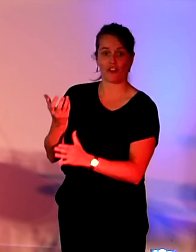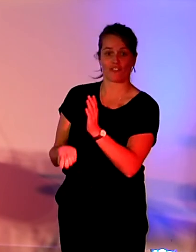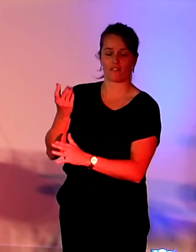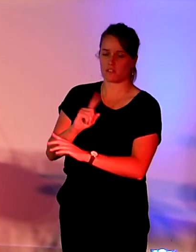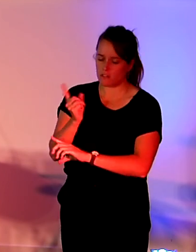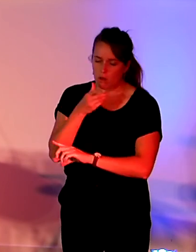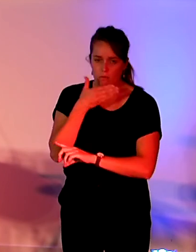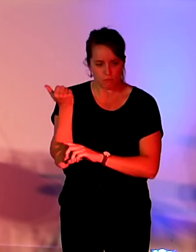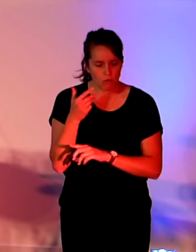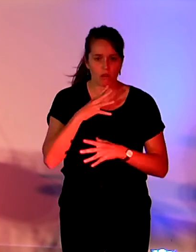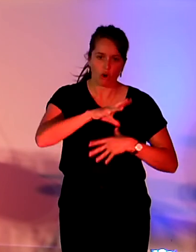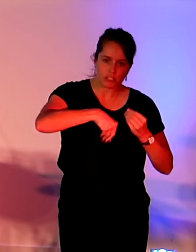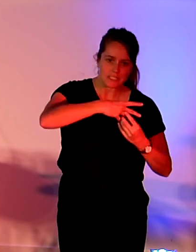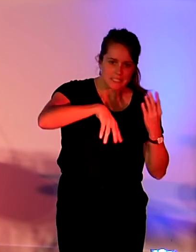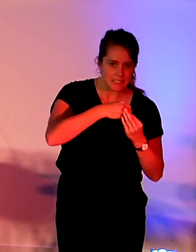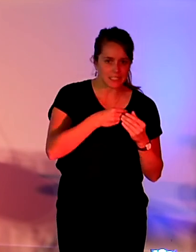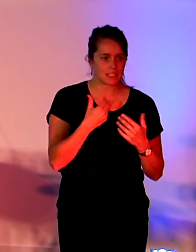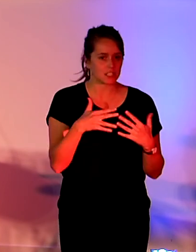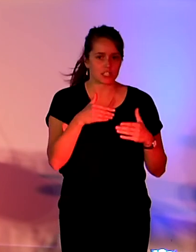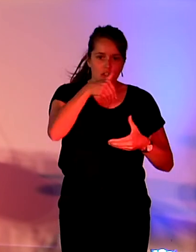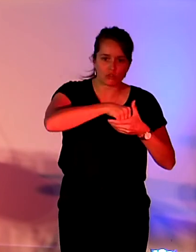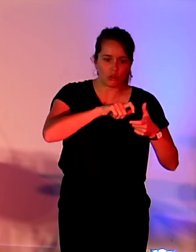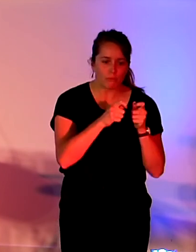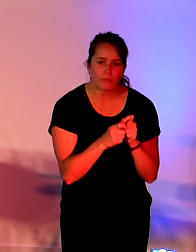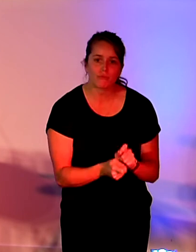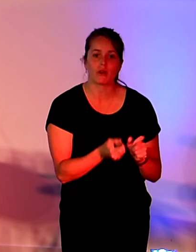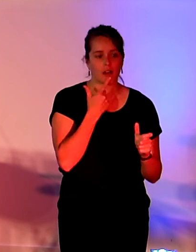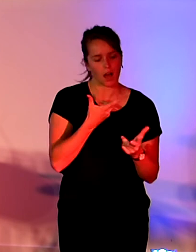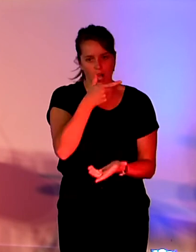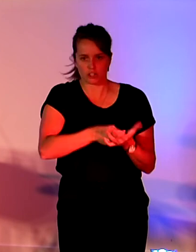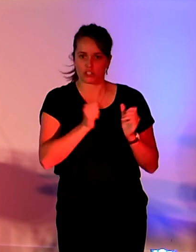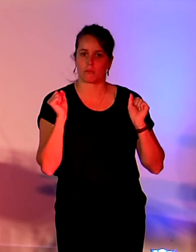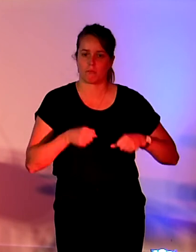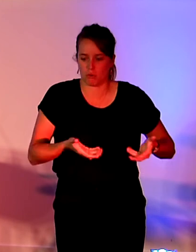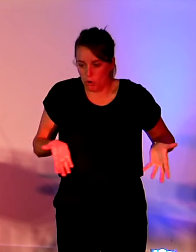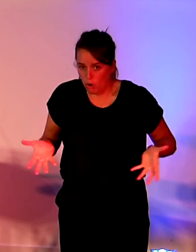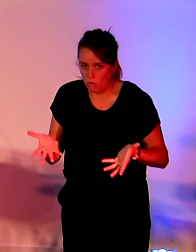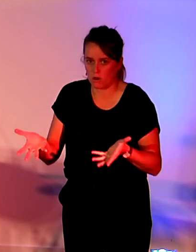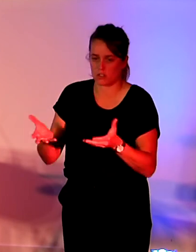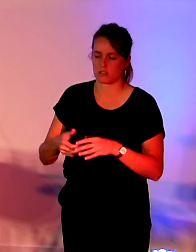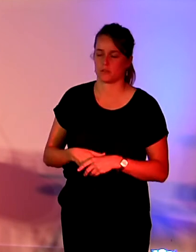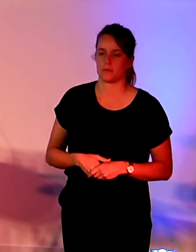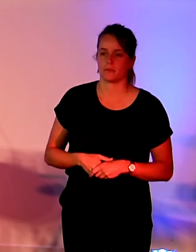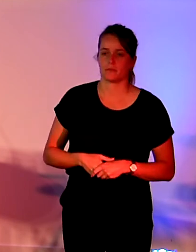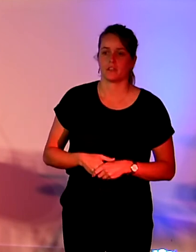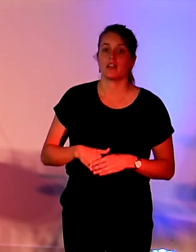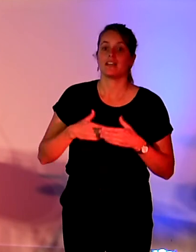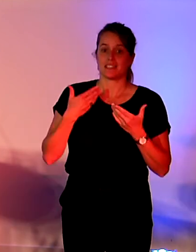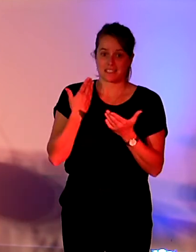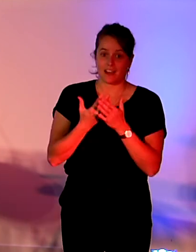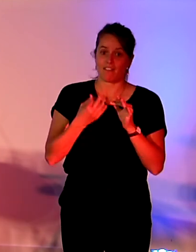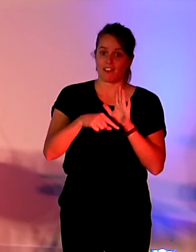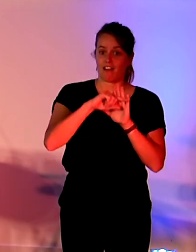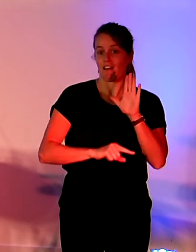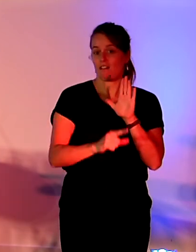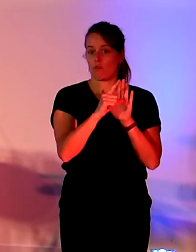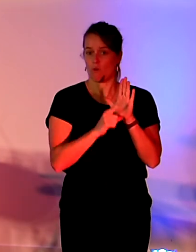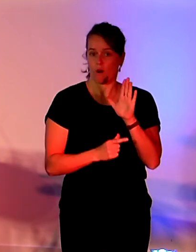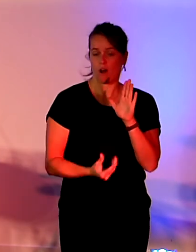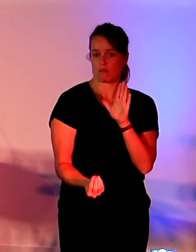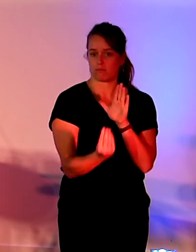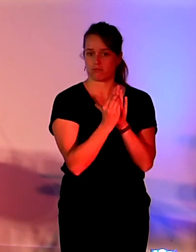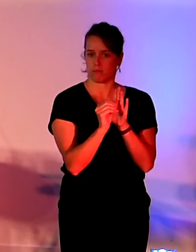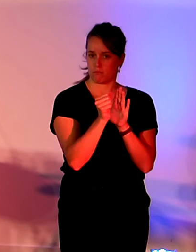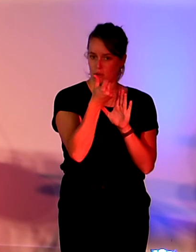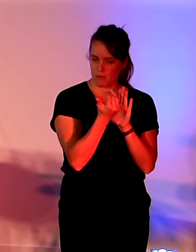recyclées. Donc ça,'est le premier dispositif réglementaire en la matière. Ensuite,